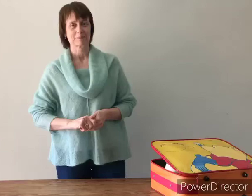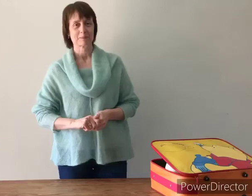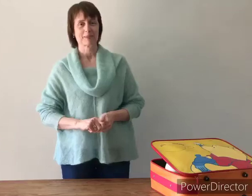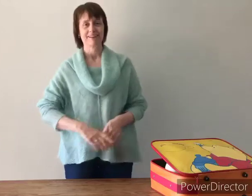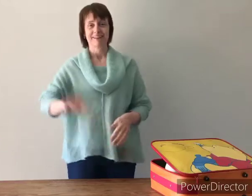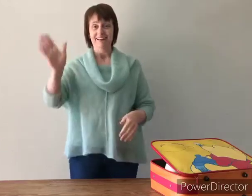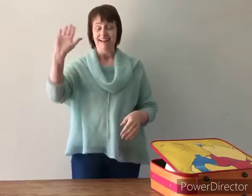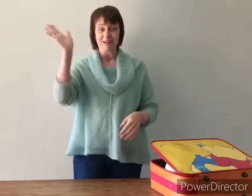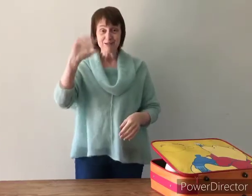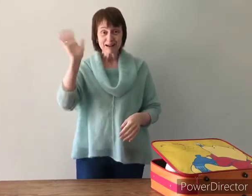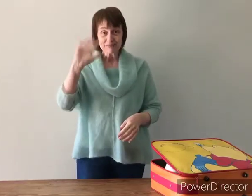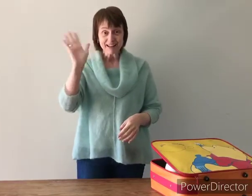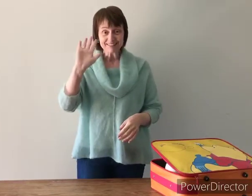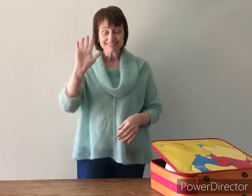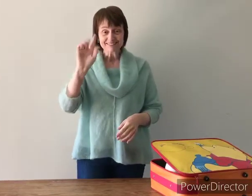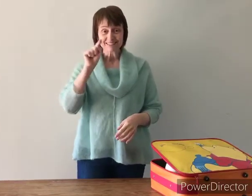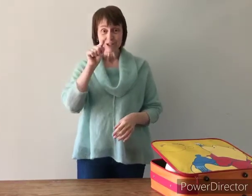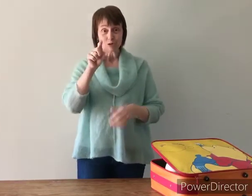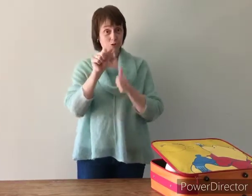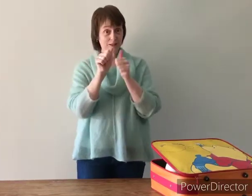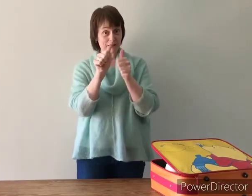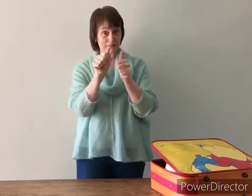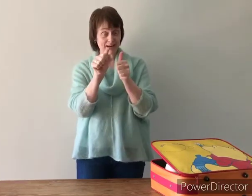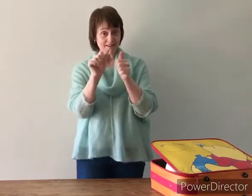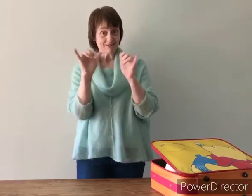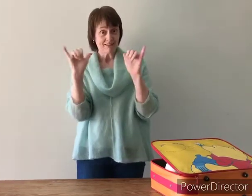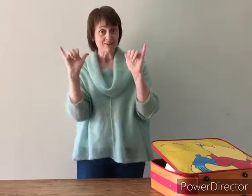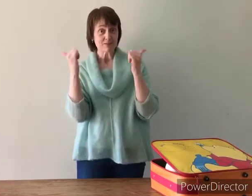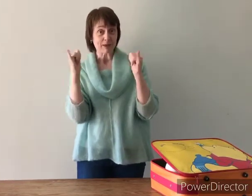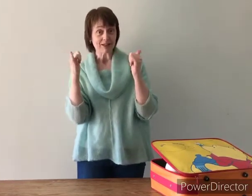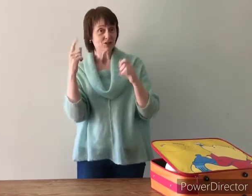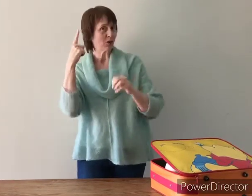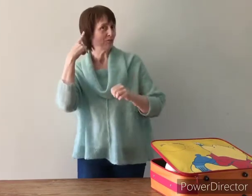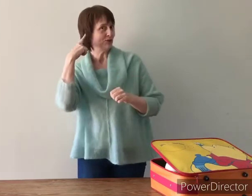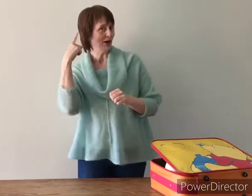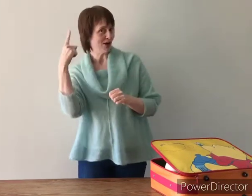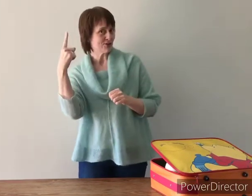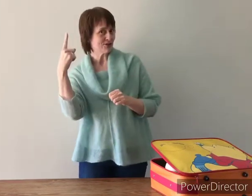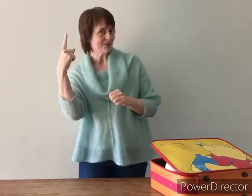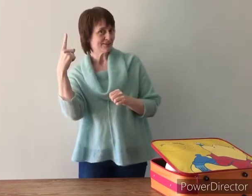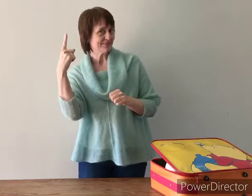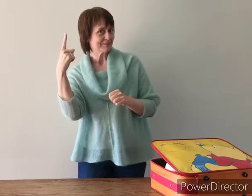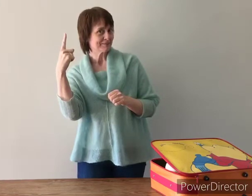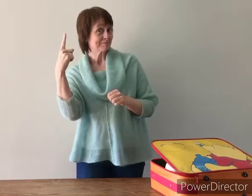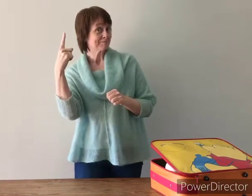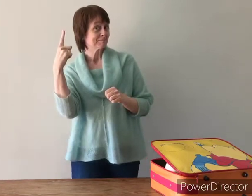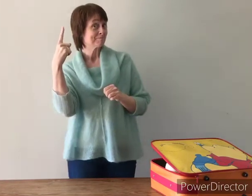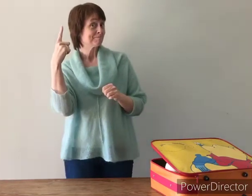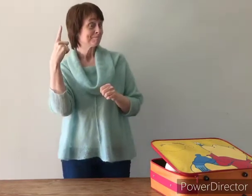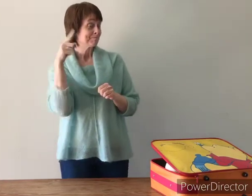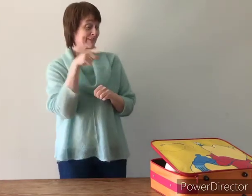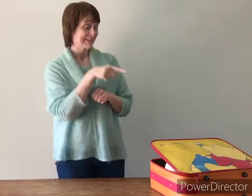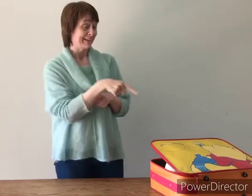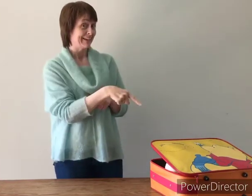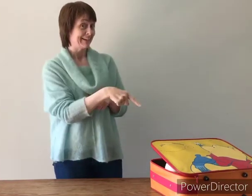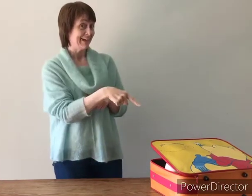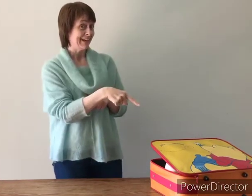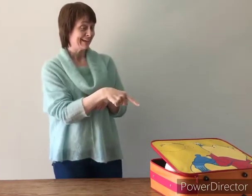Hallo allemaal! Doe je hiermee een spelletje om te luisteren? Kijk,